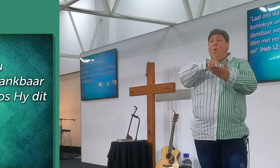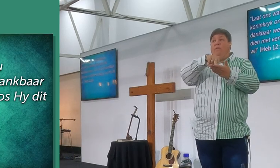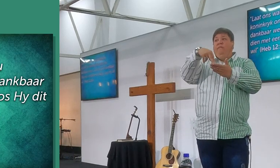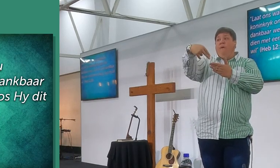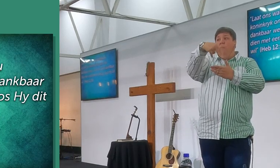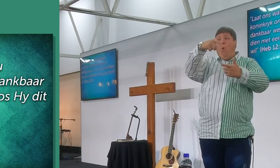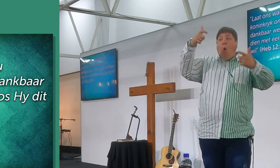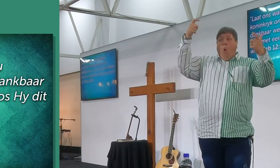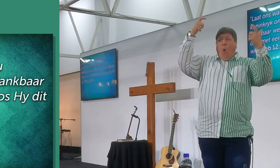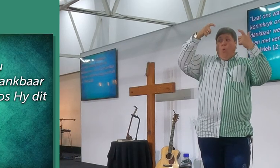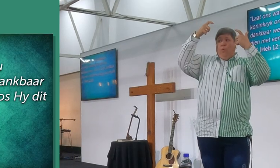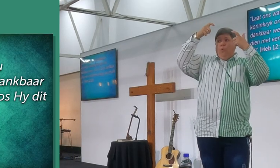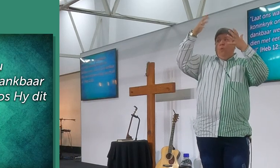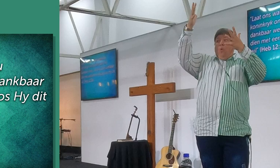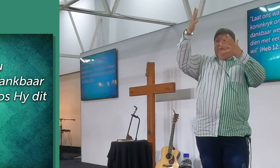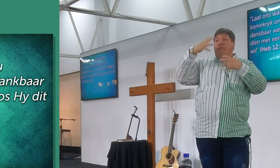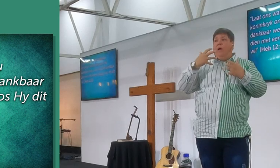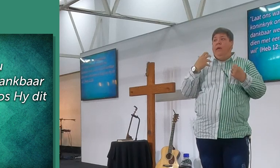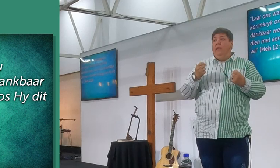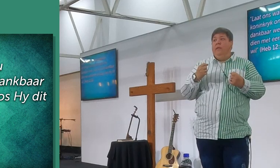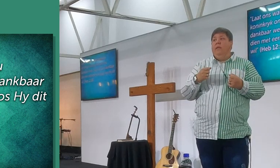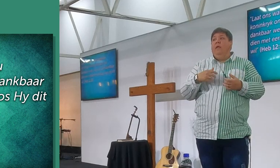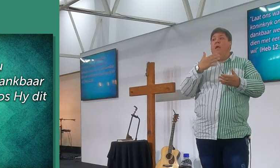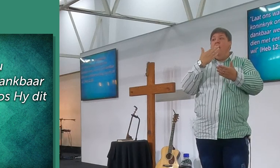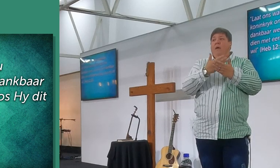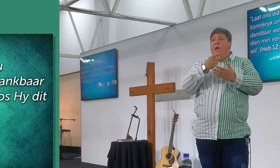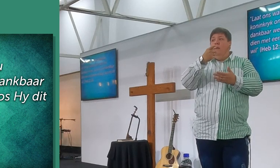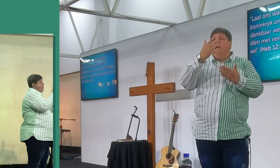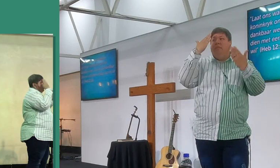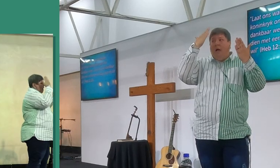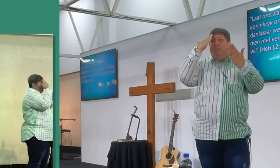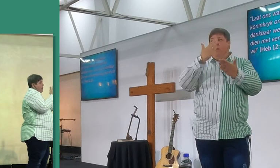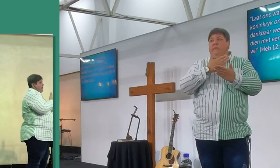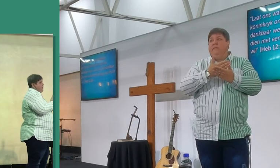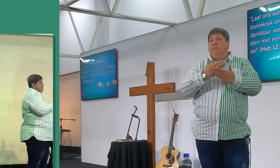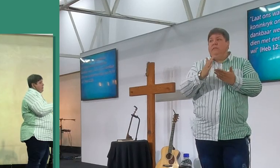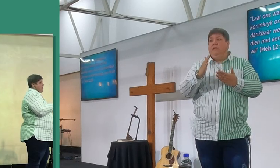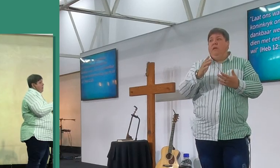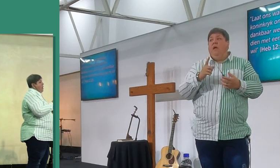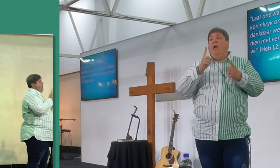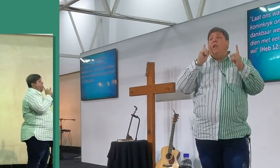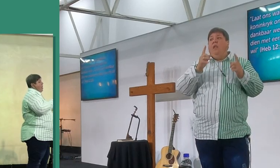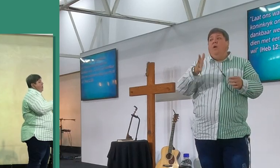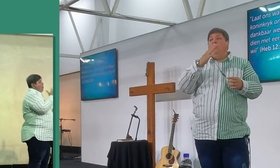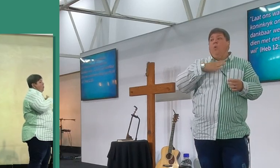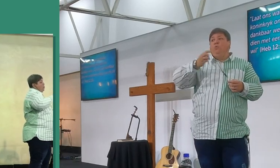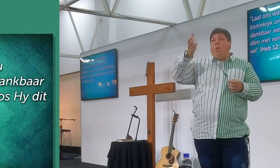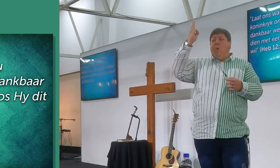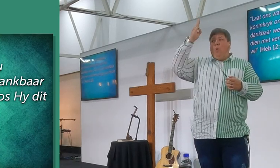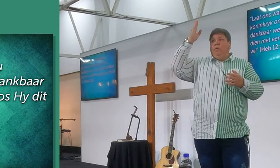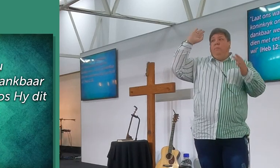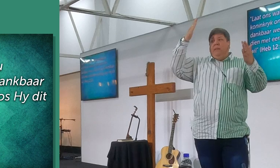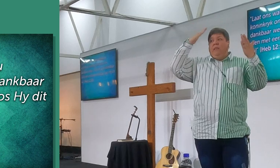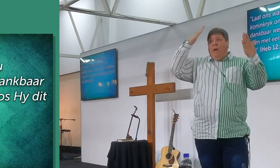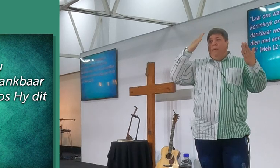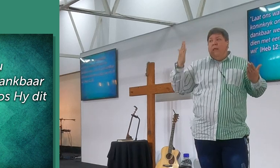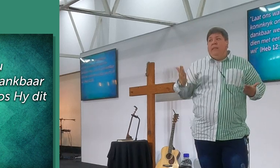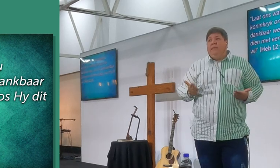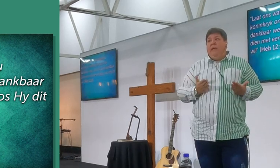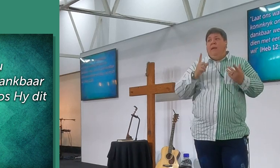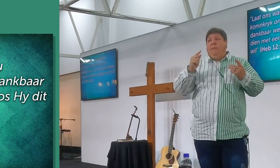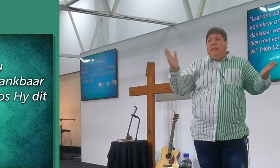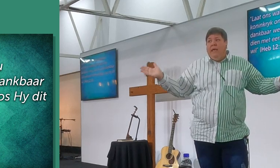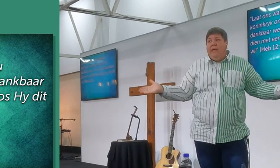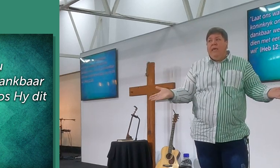koninkrijk gekryd, weet jy, die JZ kan opgaan en kan afgaan, maar die koninkrijk van die Heere gaan nie op en af nie, hy gaan net op, so, laat ons vir die onwankelbare koninkrijk